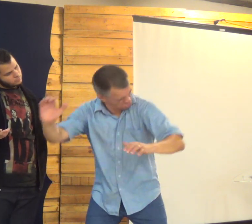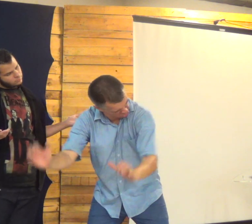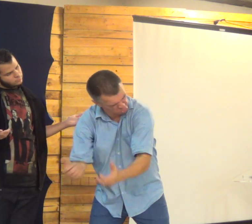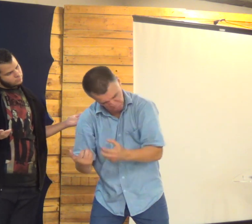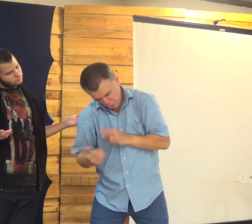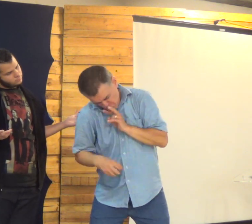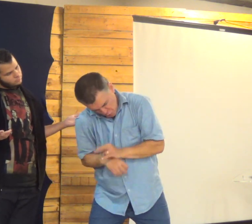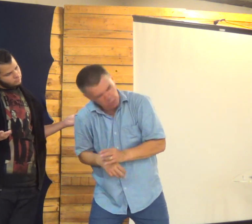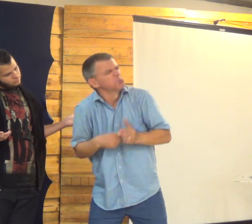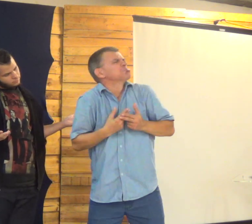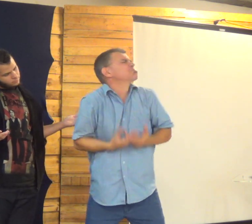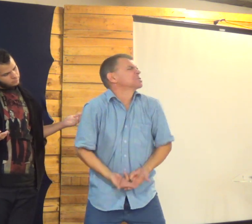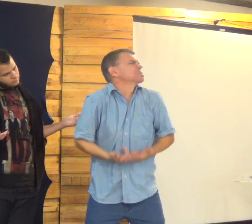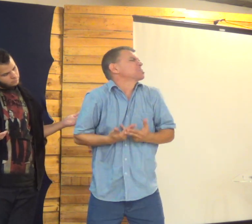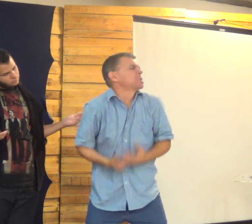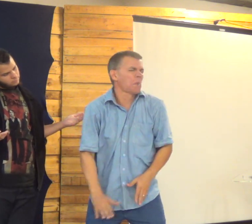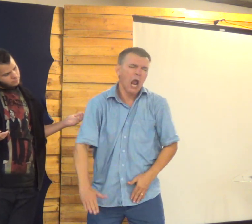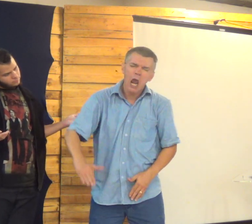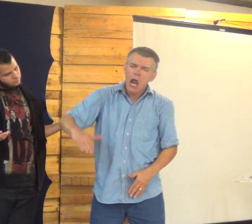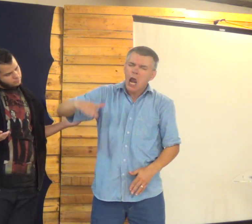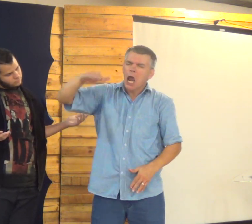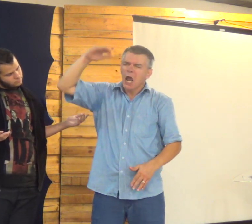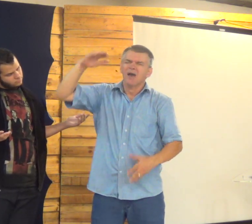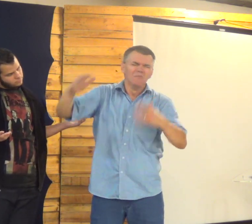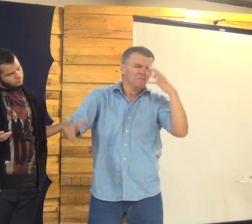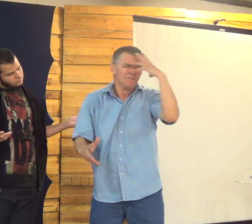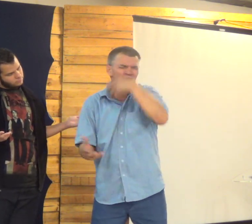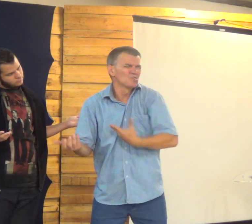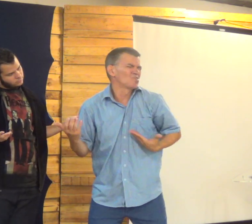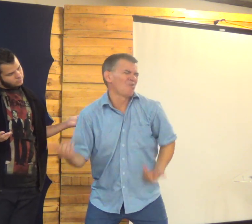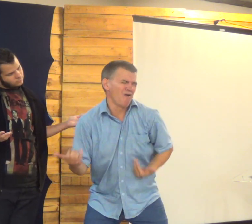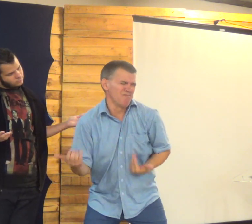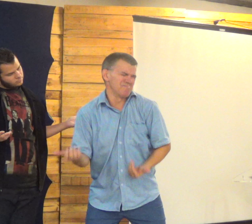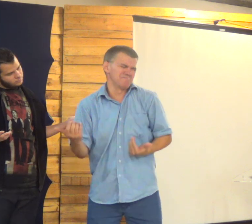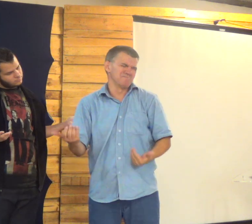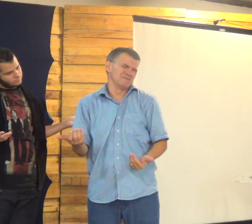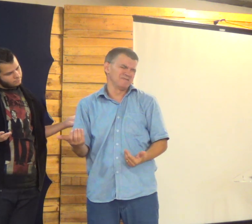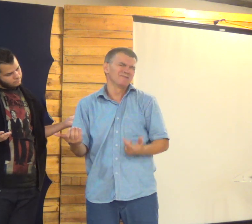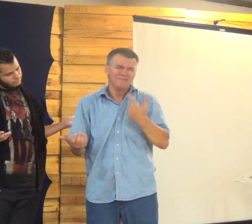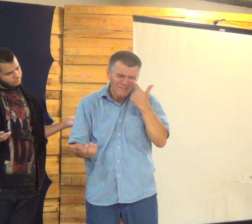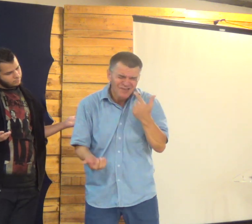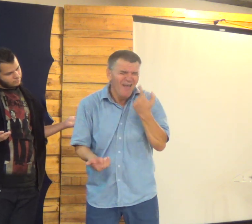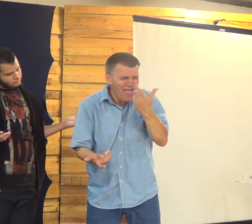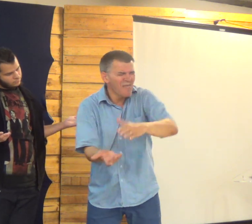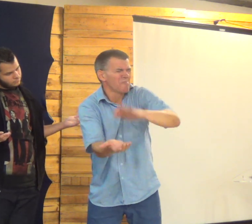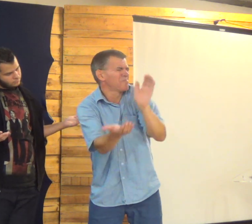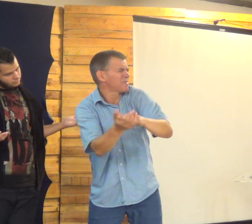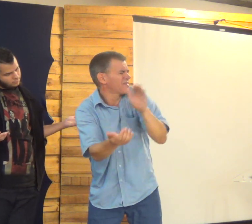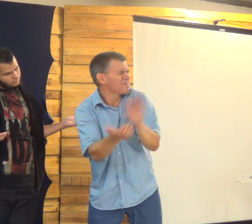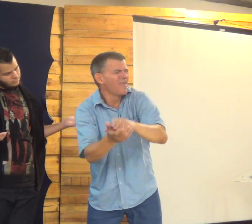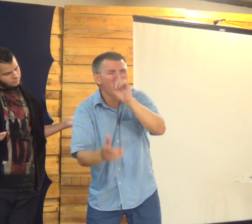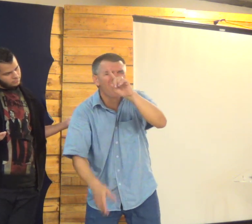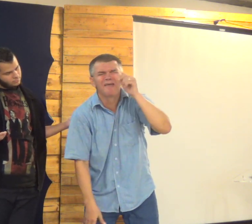abandonam pessoas surdas Filhos surdos Mas tem aquelas também que cuidam Jovens tão lindos Tão de Deus